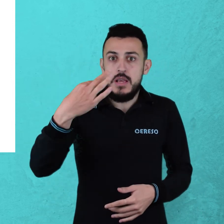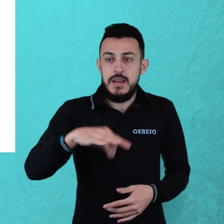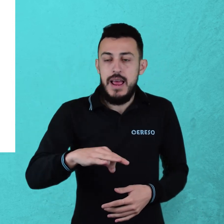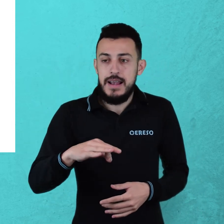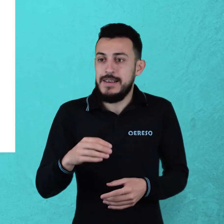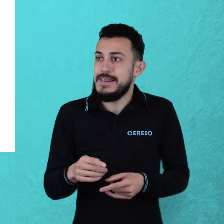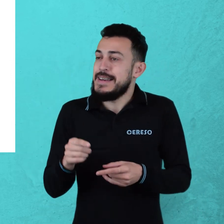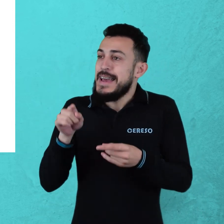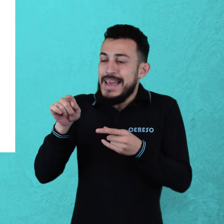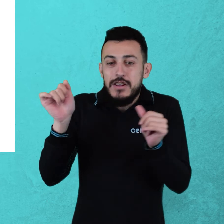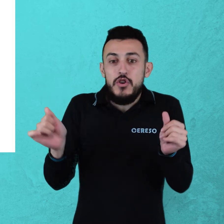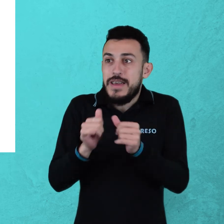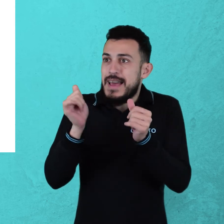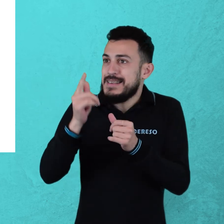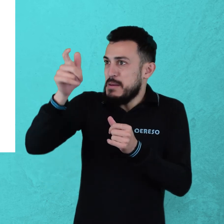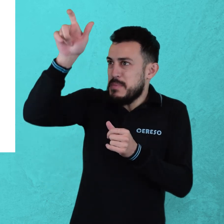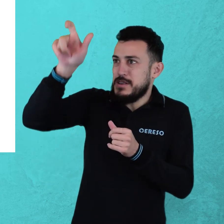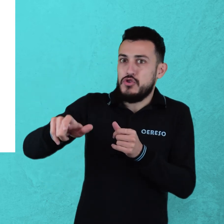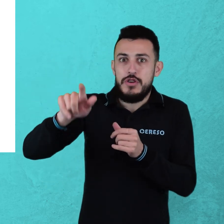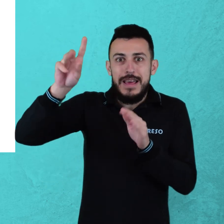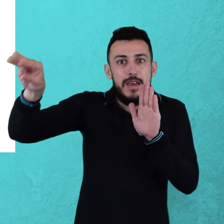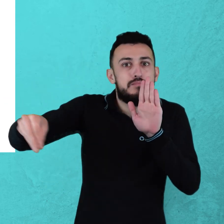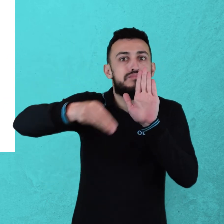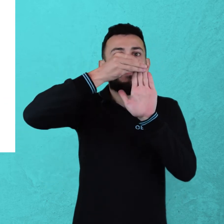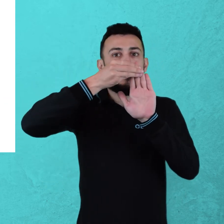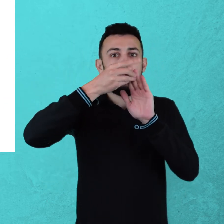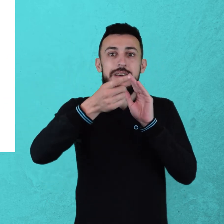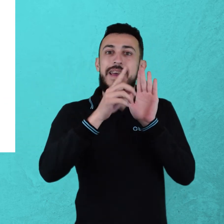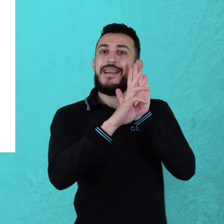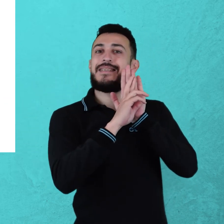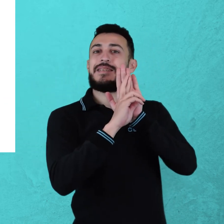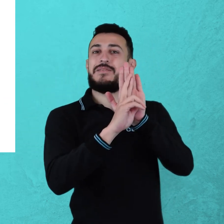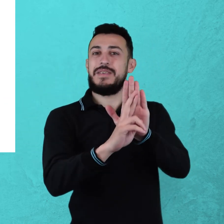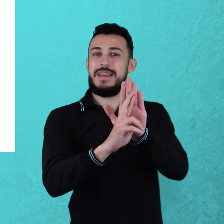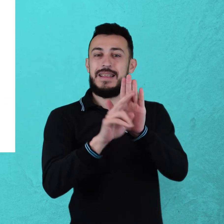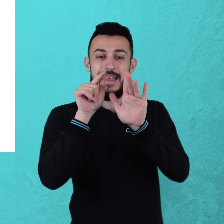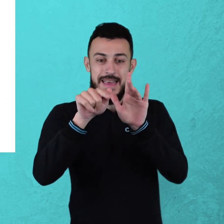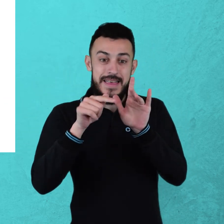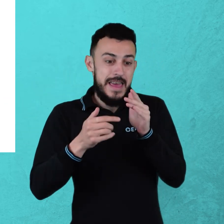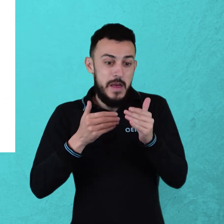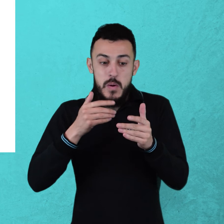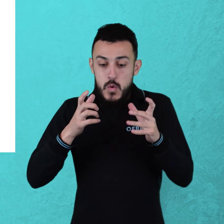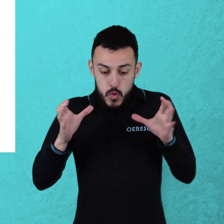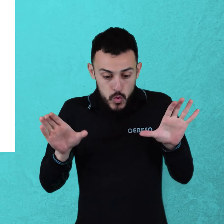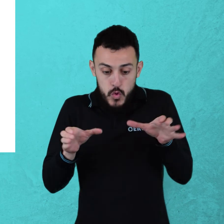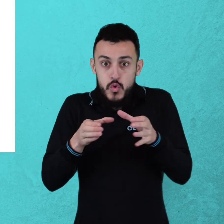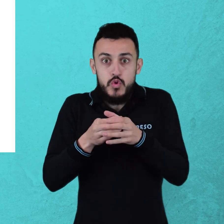lo ubica como referente de movimientos artísticos